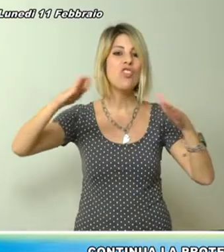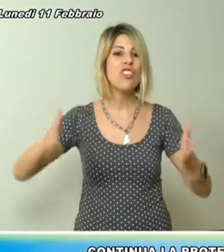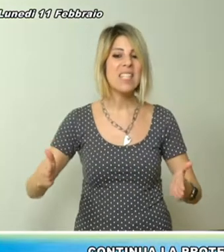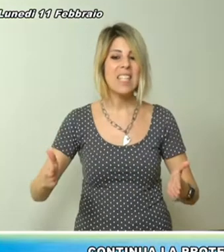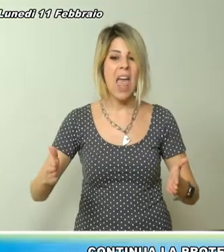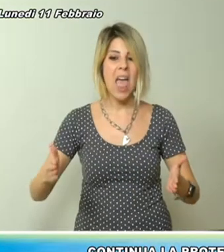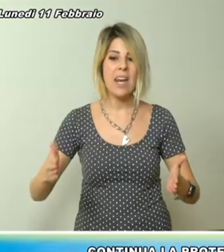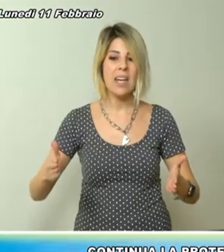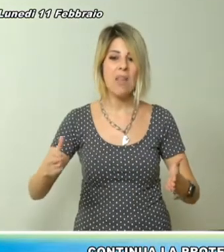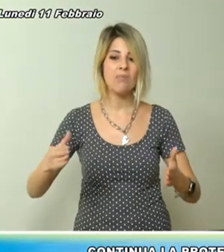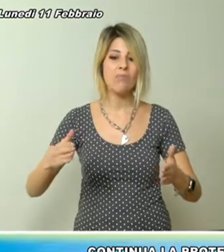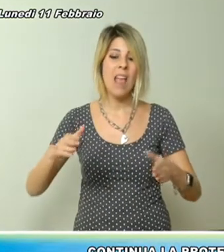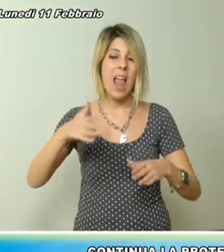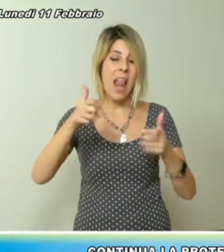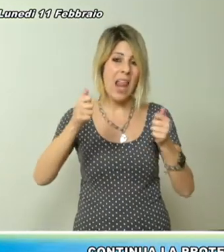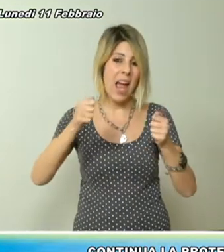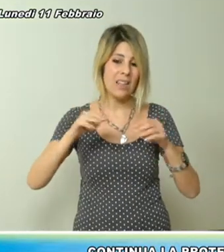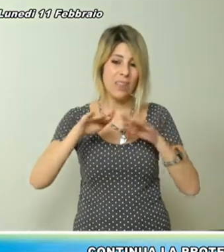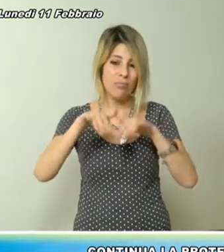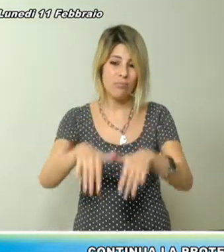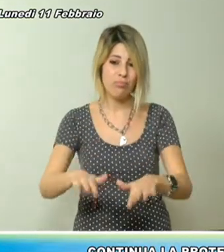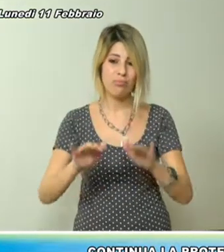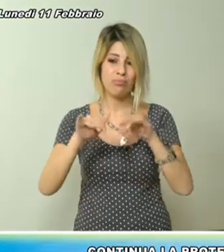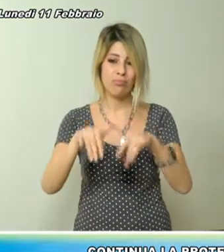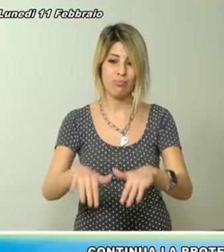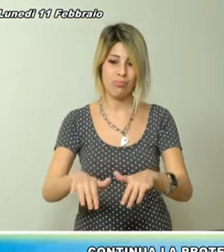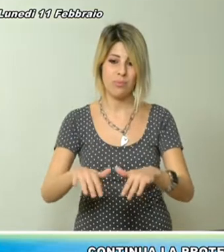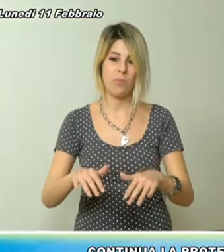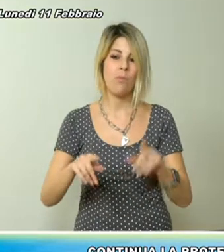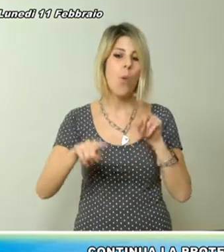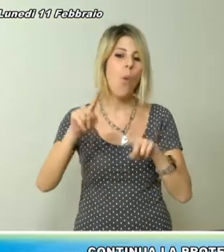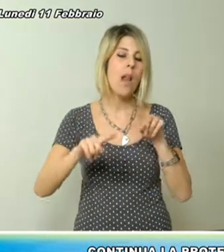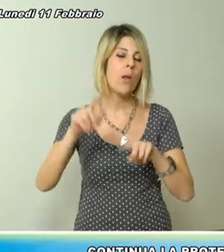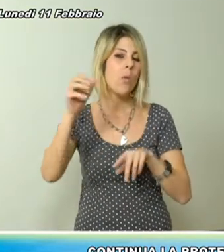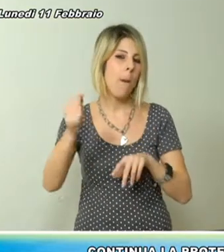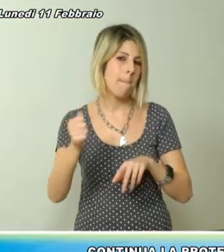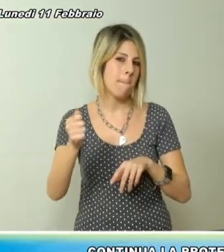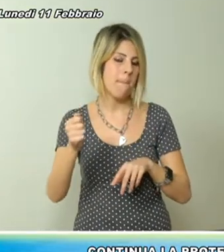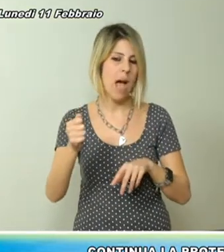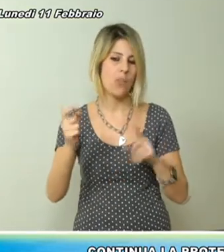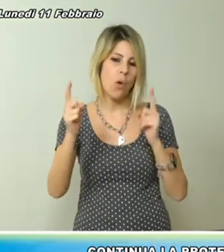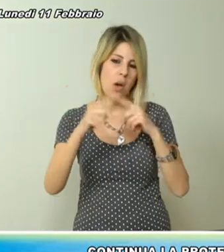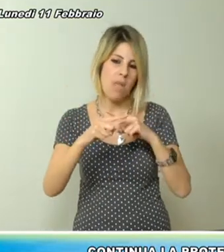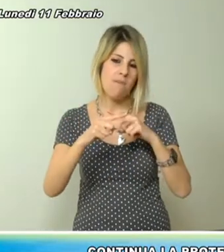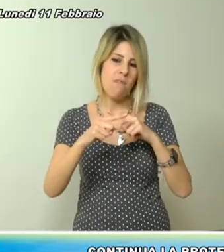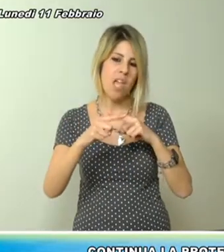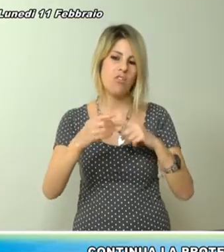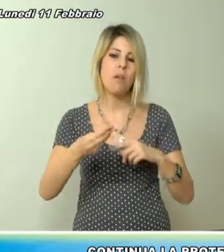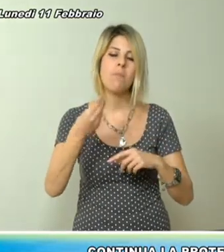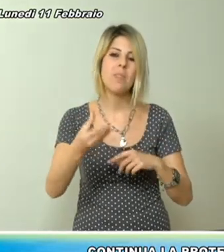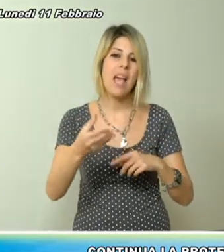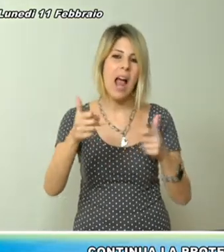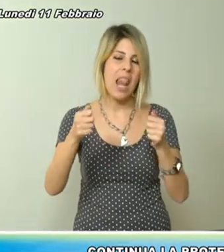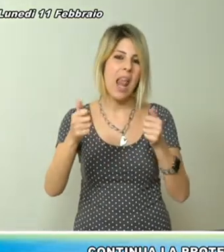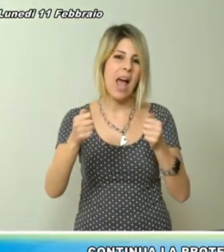Qualche pastore, invece di buttare il latte, ha deciso di farlo bere ai cavalli o ai maiali, sempre in segno di